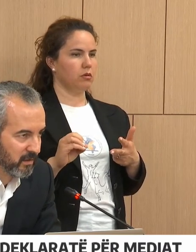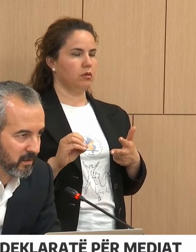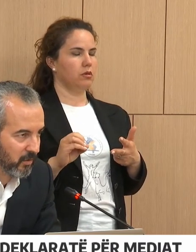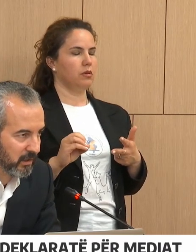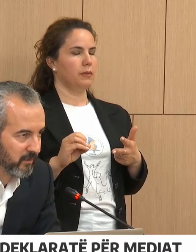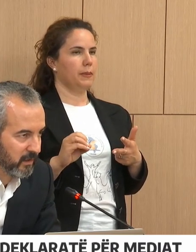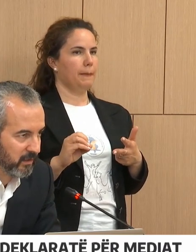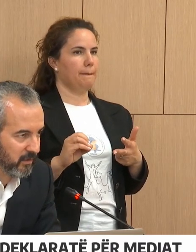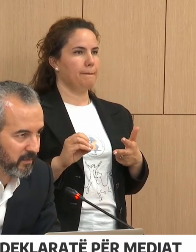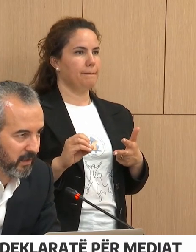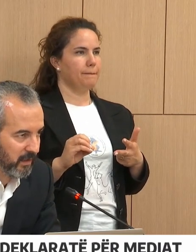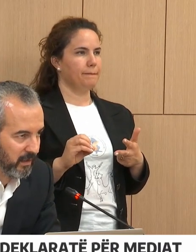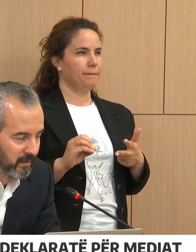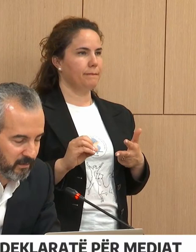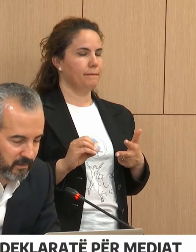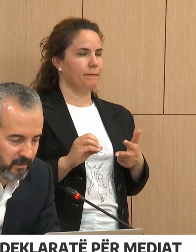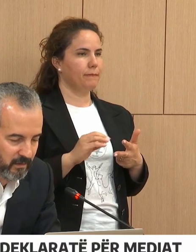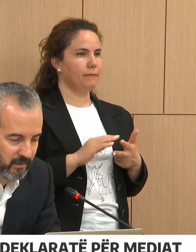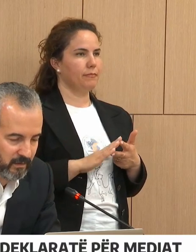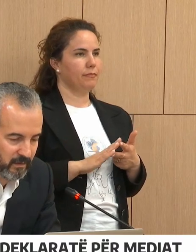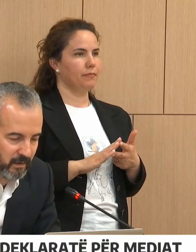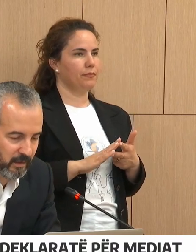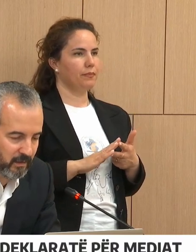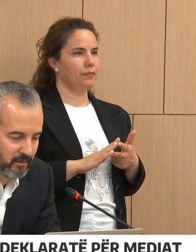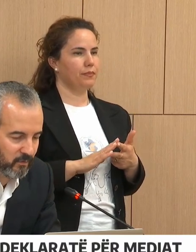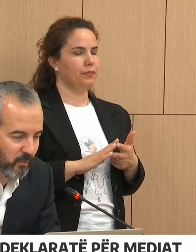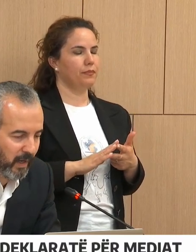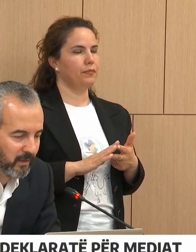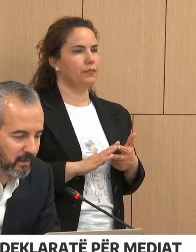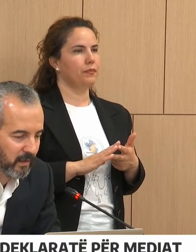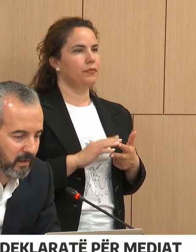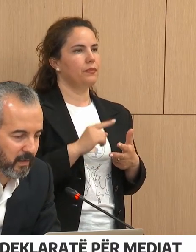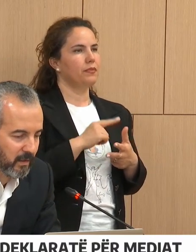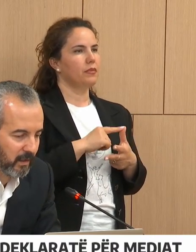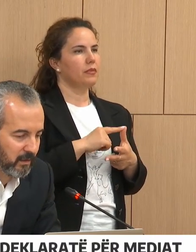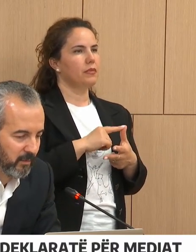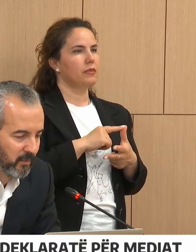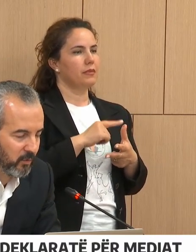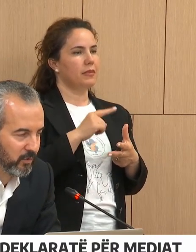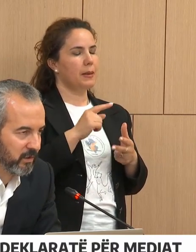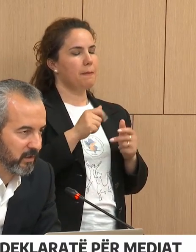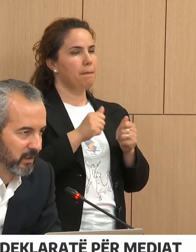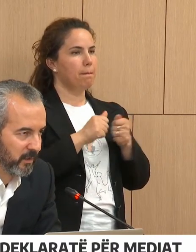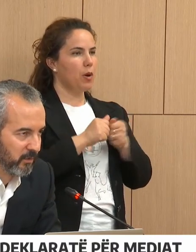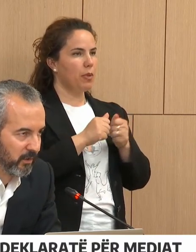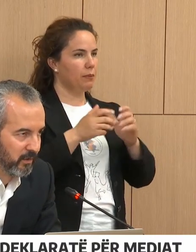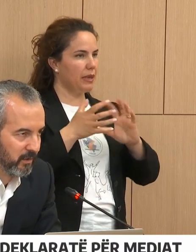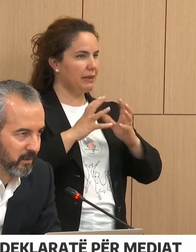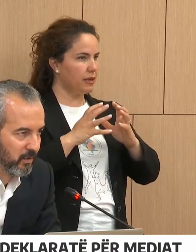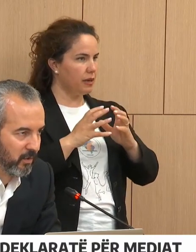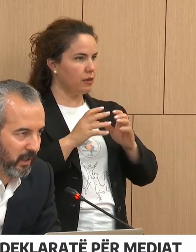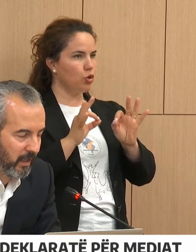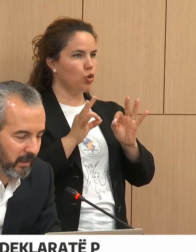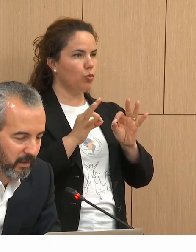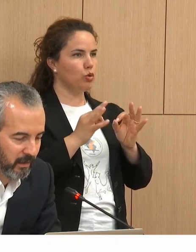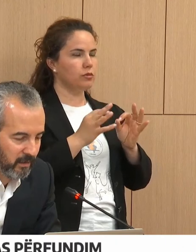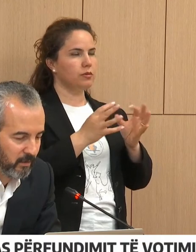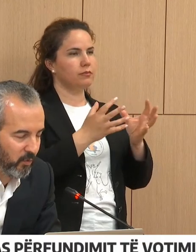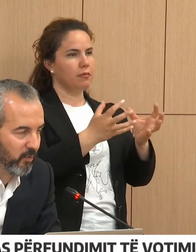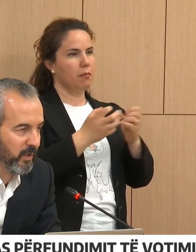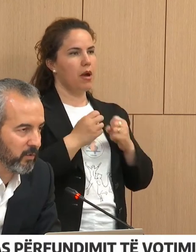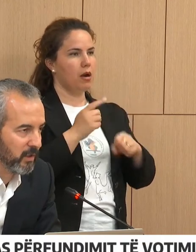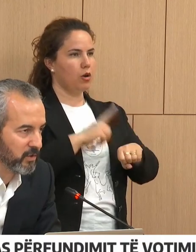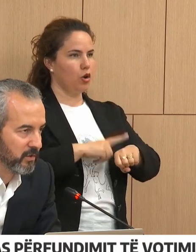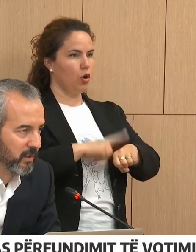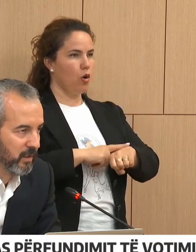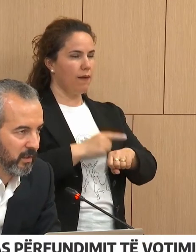mungesës konektivitetit me rretin mobile, ka qene për mundur që ti trasmetojnë në kohë reale, dhe